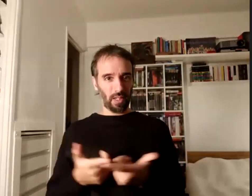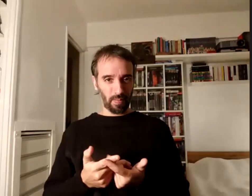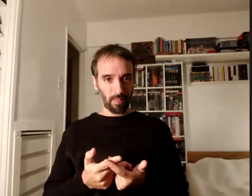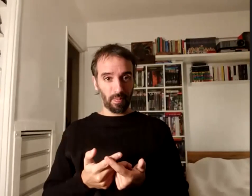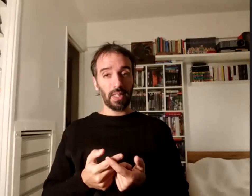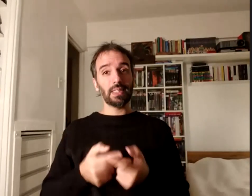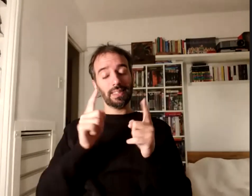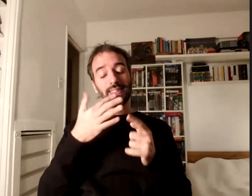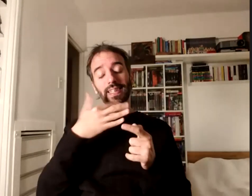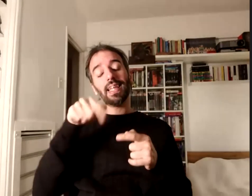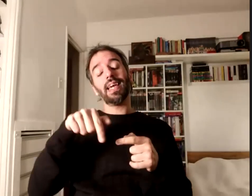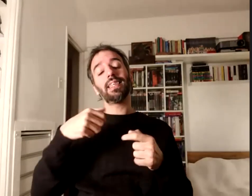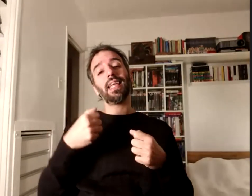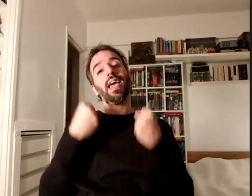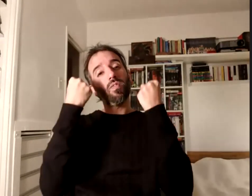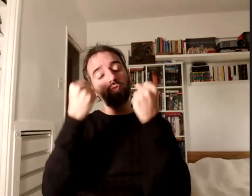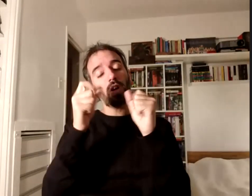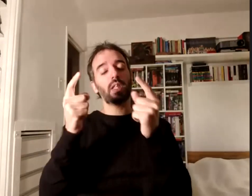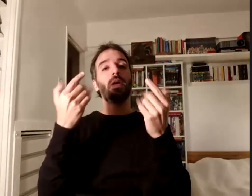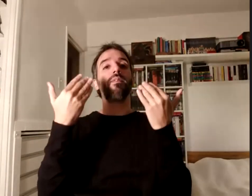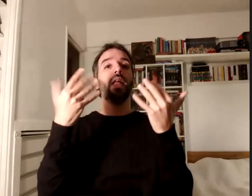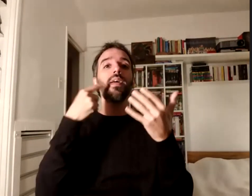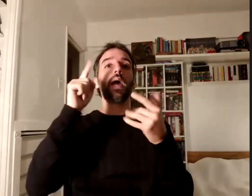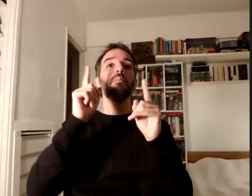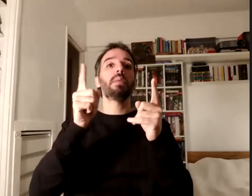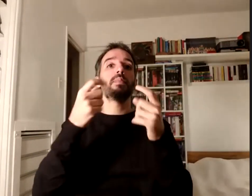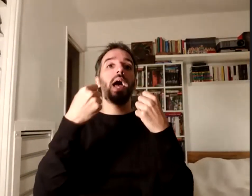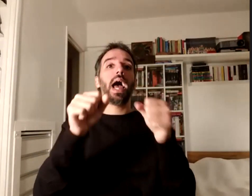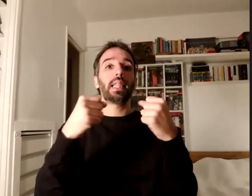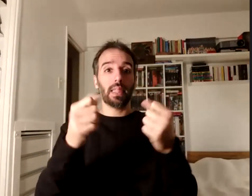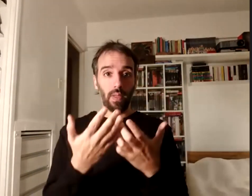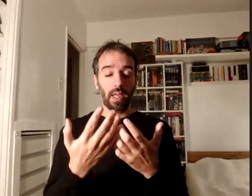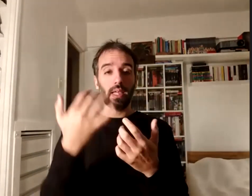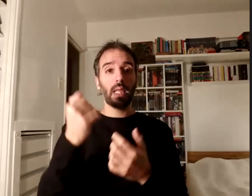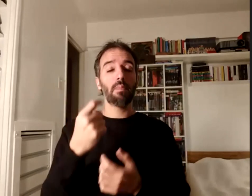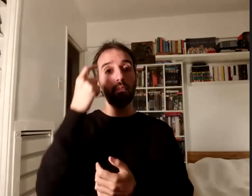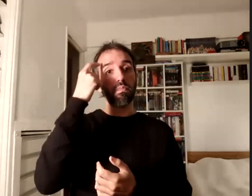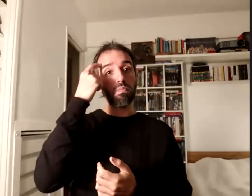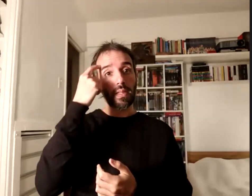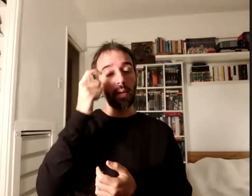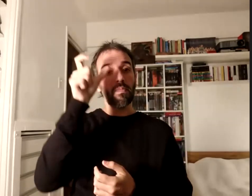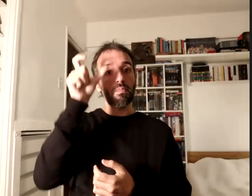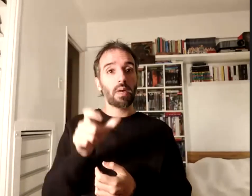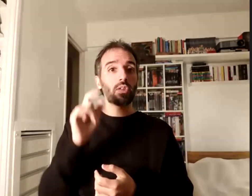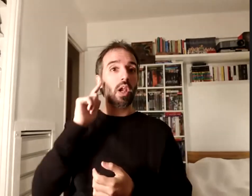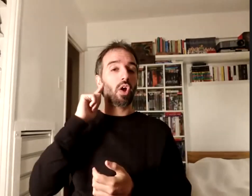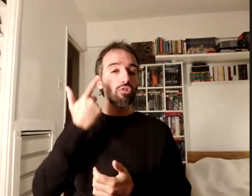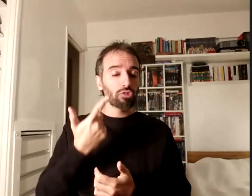también celebro de que esta misma actividad esté pensada para personas con sordera o esté pensada